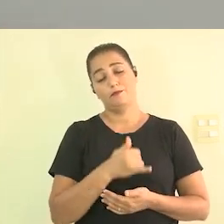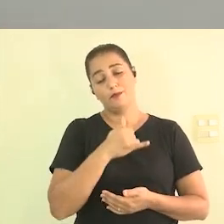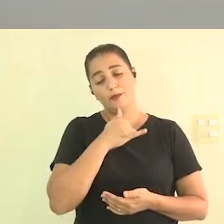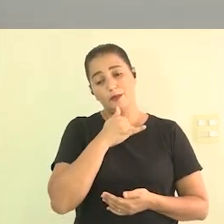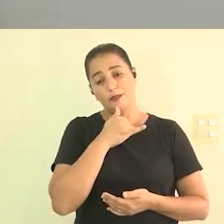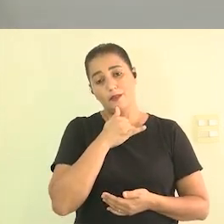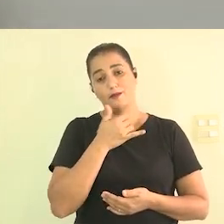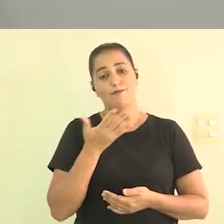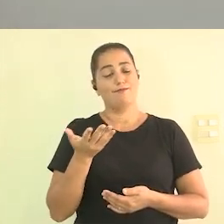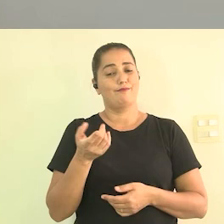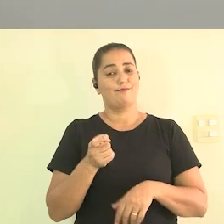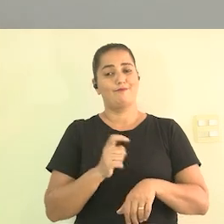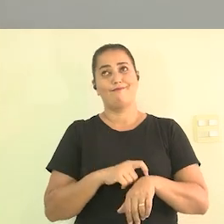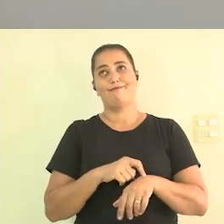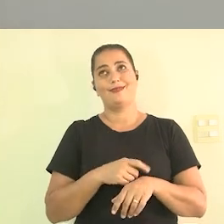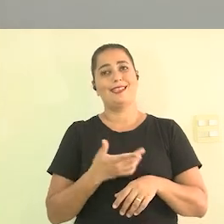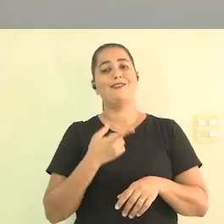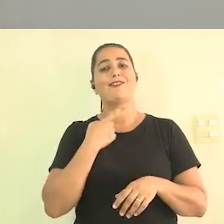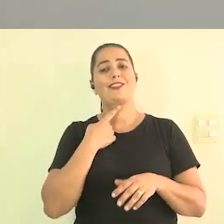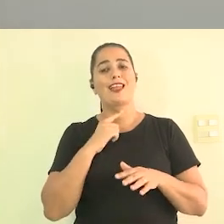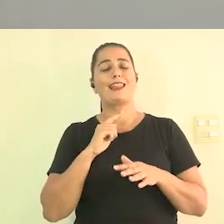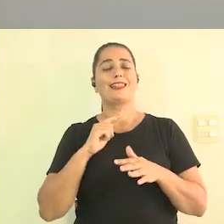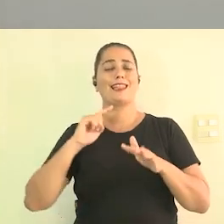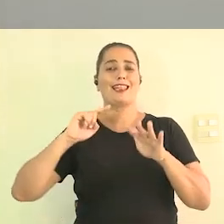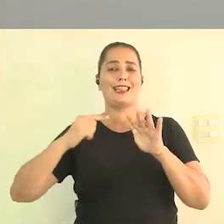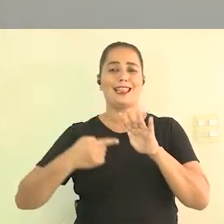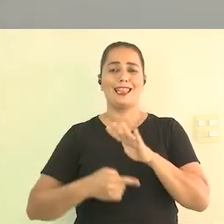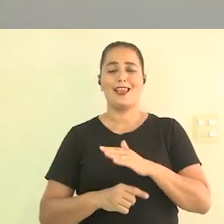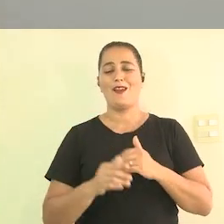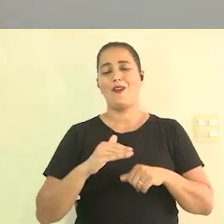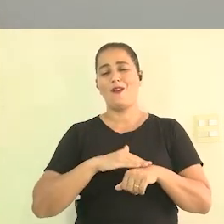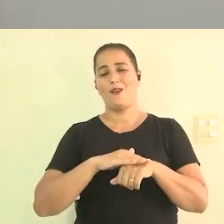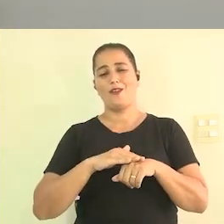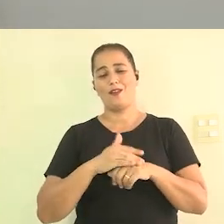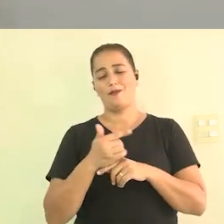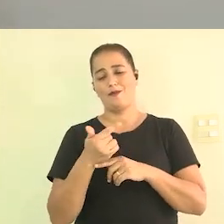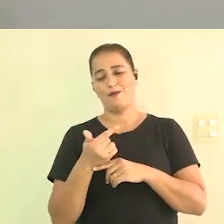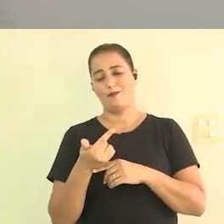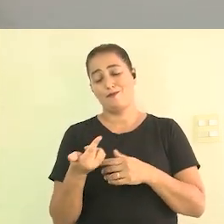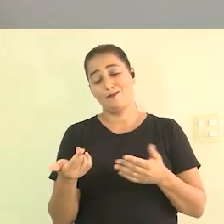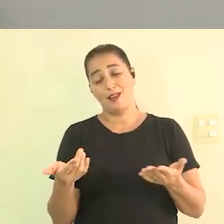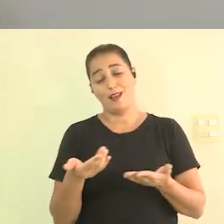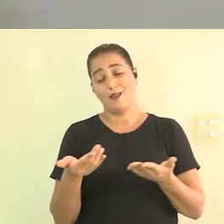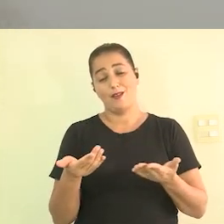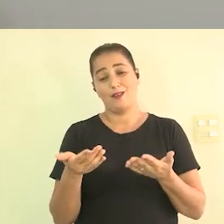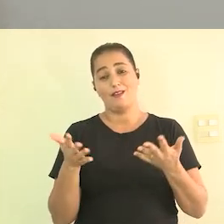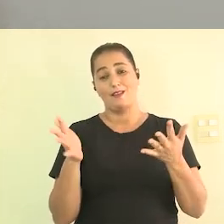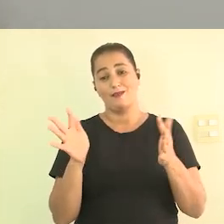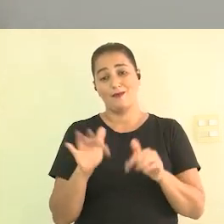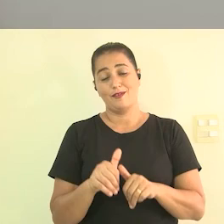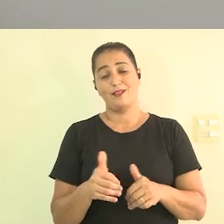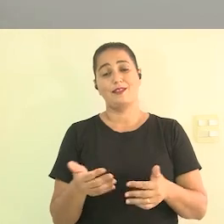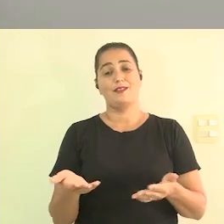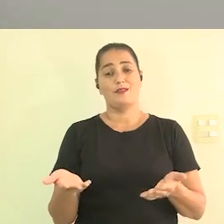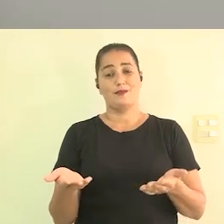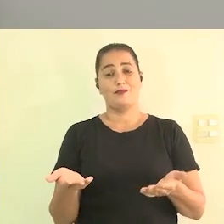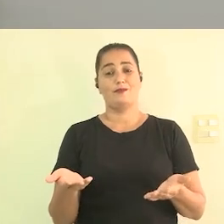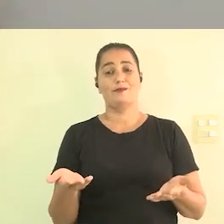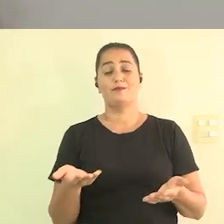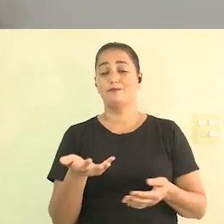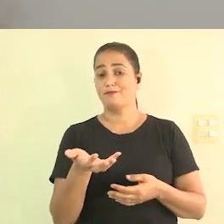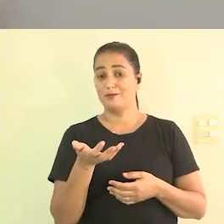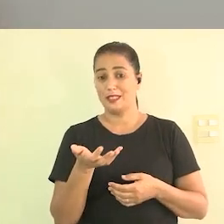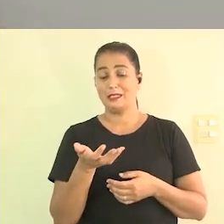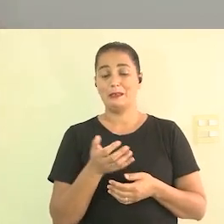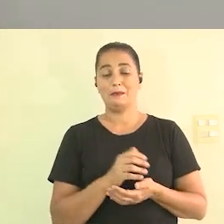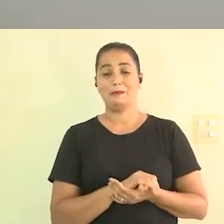gente tem que encerrar de 2020 então eu queria fazer um encerramento eu acho que